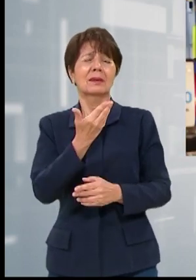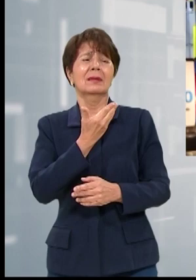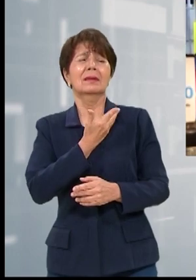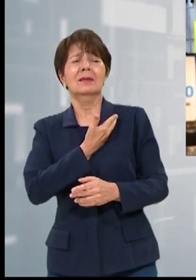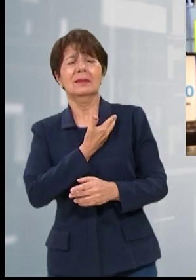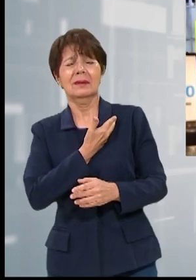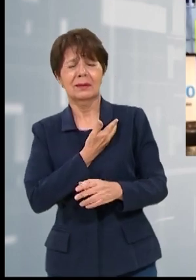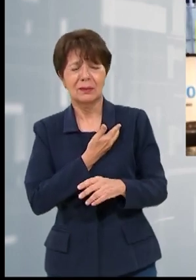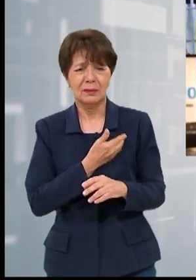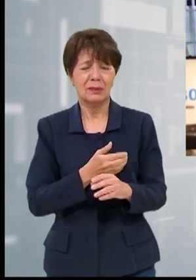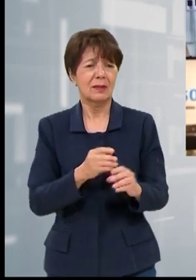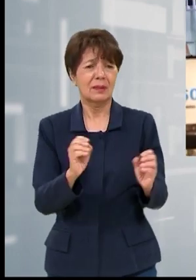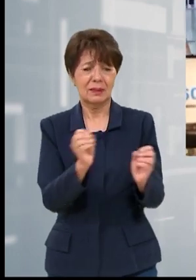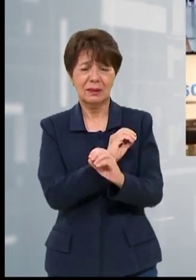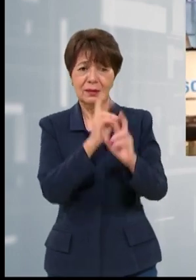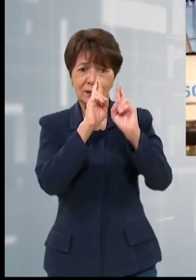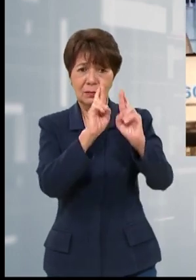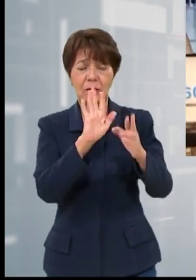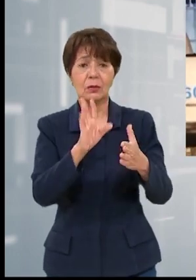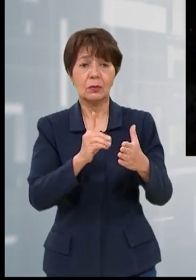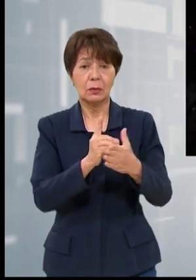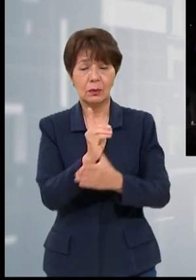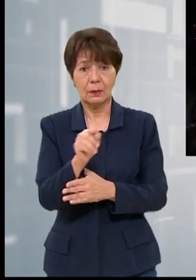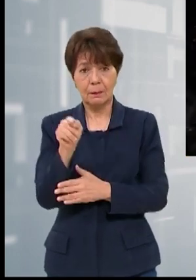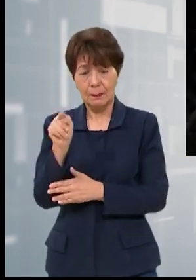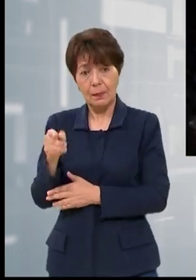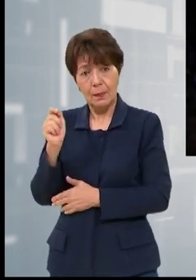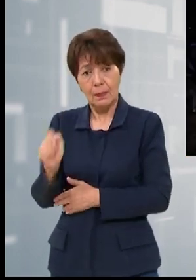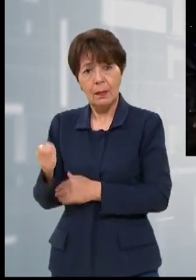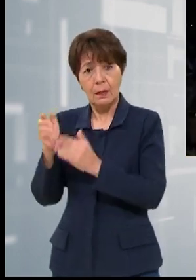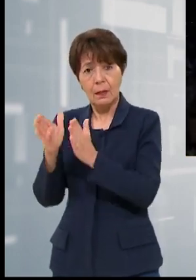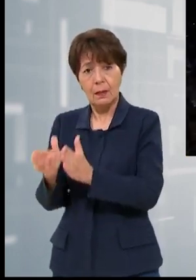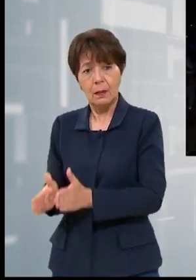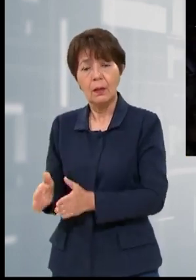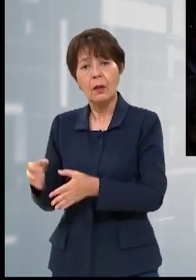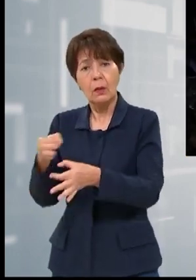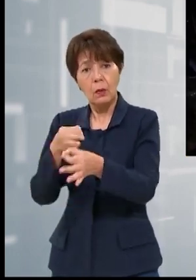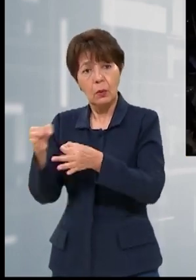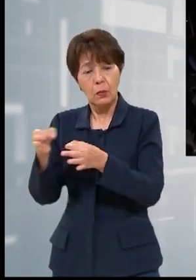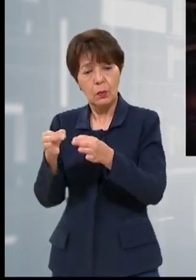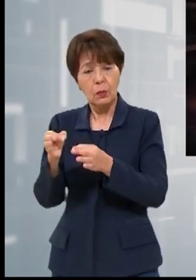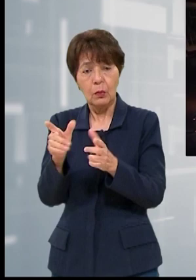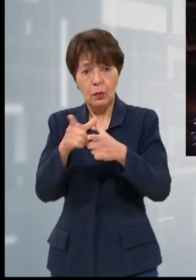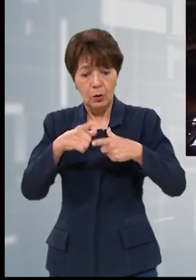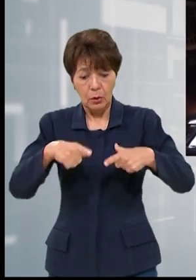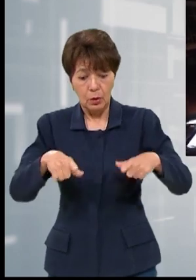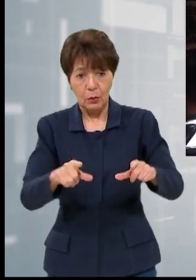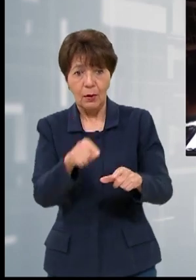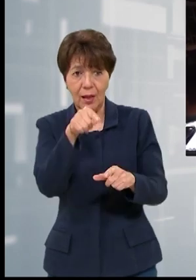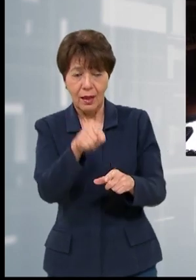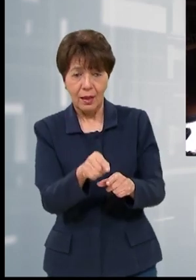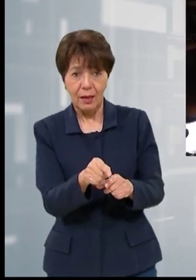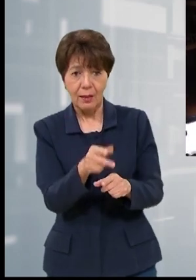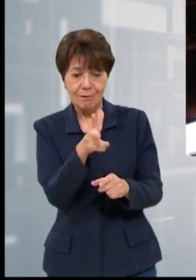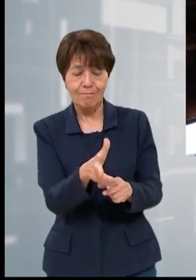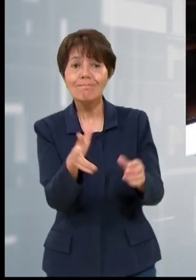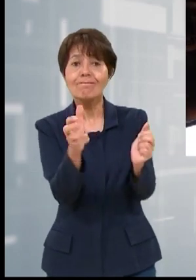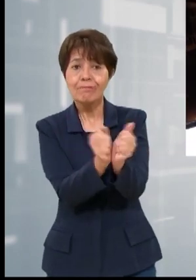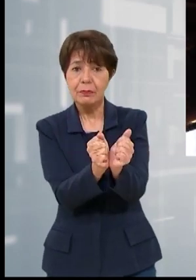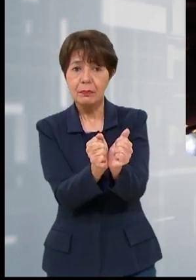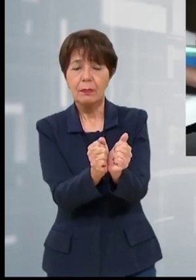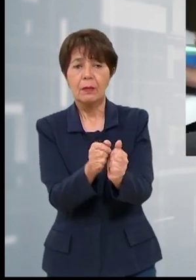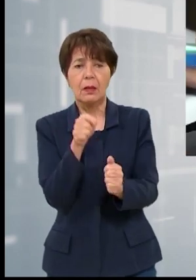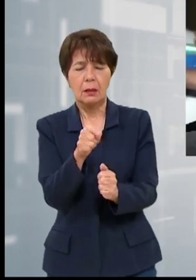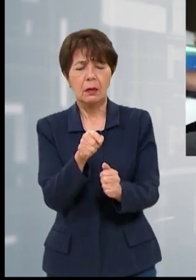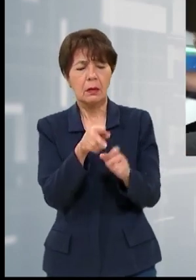torturas. Por su parte, la abogada Sandra Rodríguez detalló que según la investigación in situ en los lugares de detención, en las 37 visitas que realizaron,